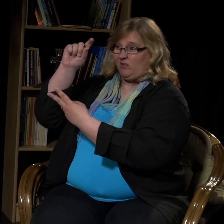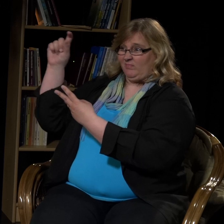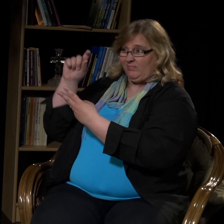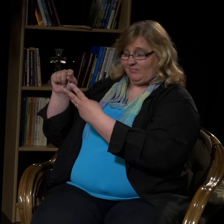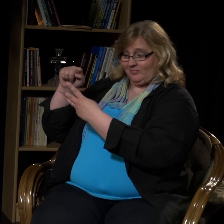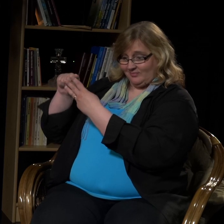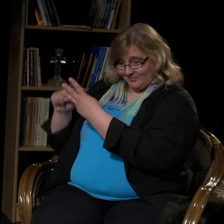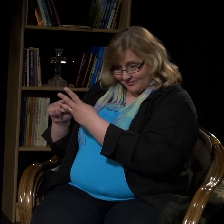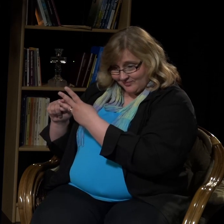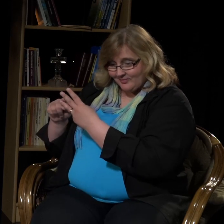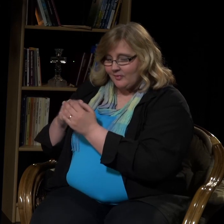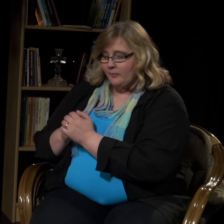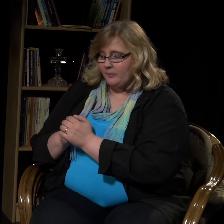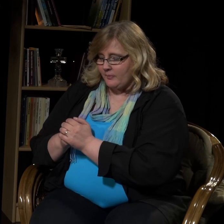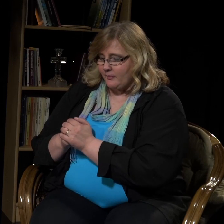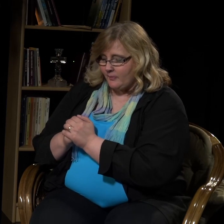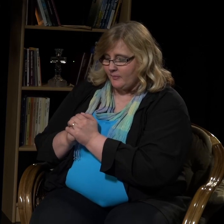ja se pyyntö.